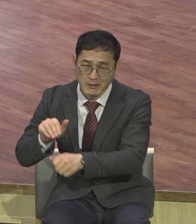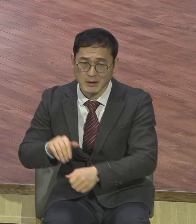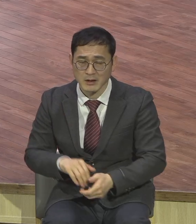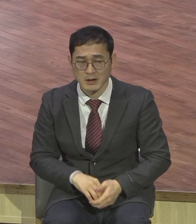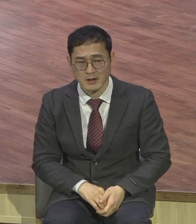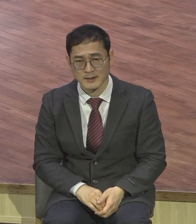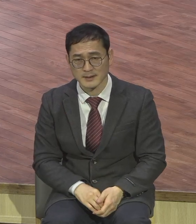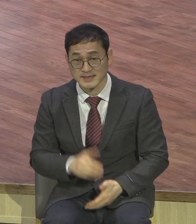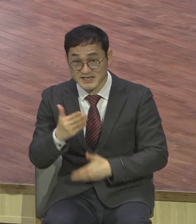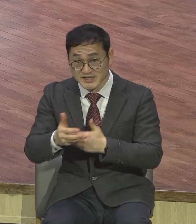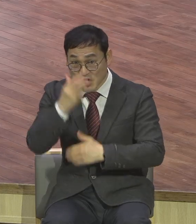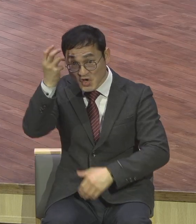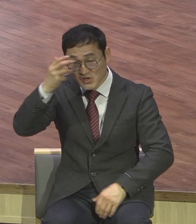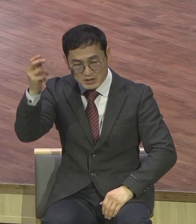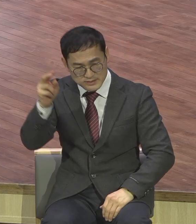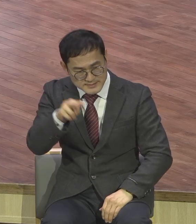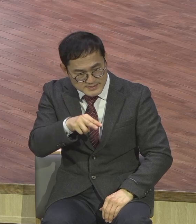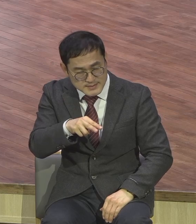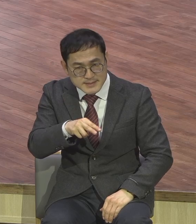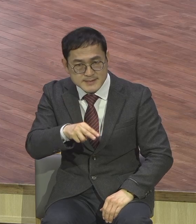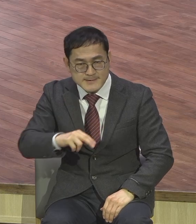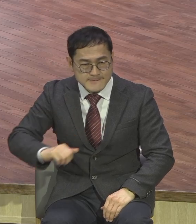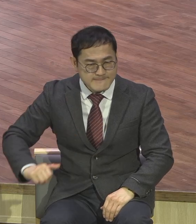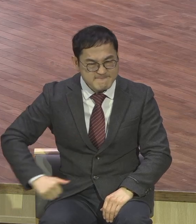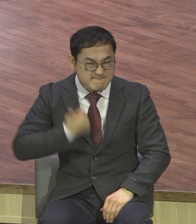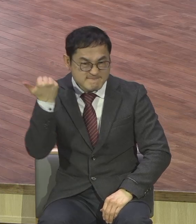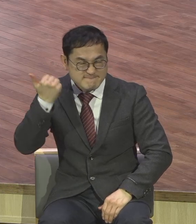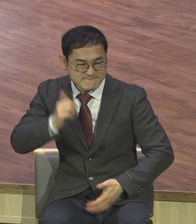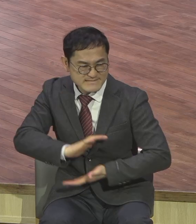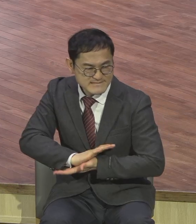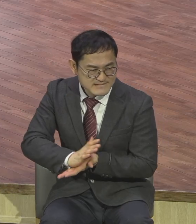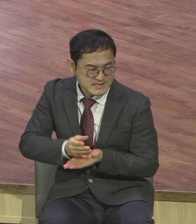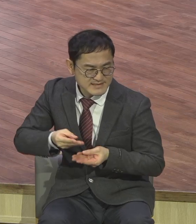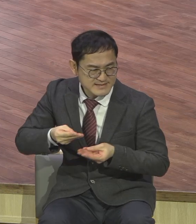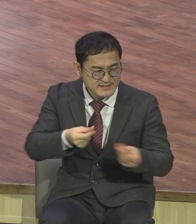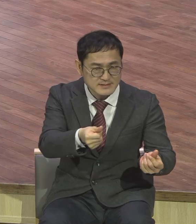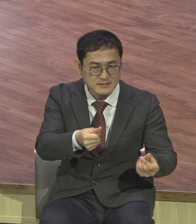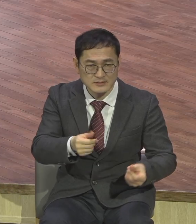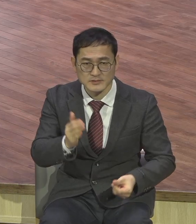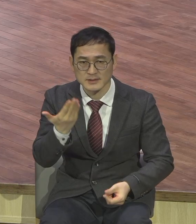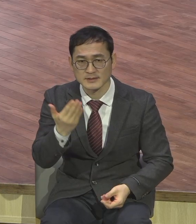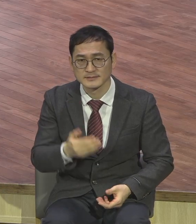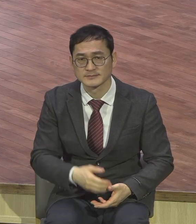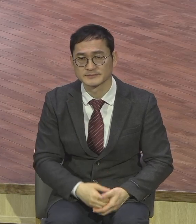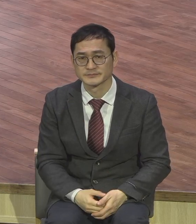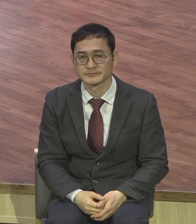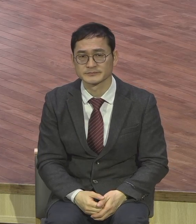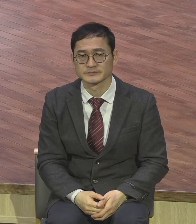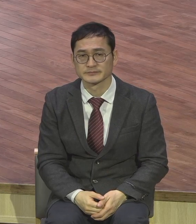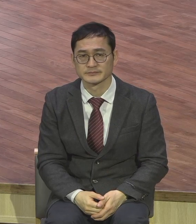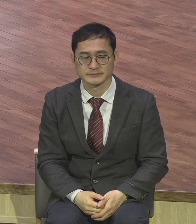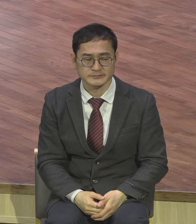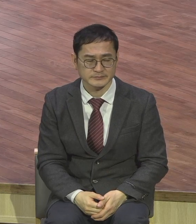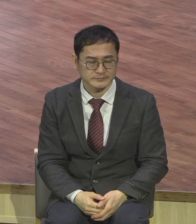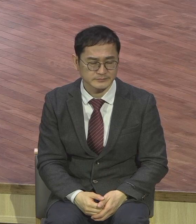36절입니다 내가 너에게 노니 사람이 무슨 무익한 말을 하든지